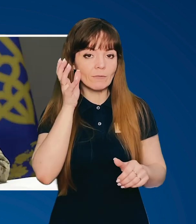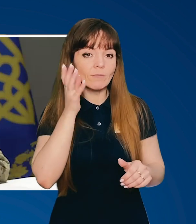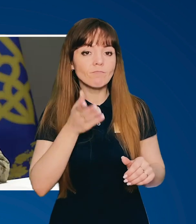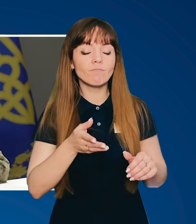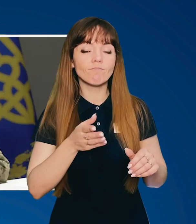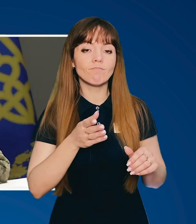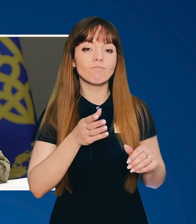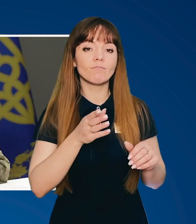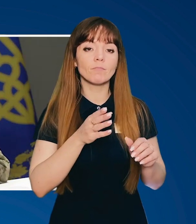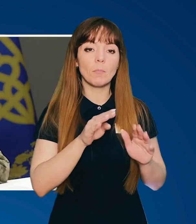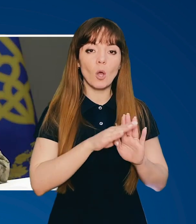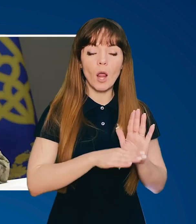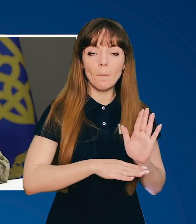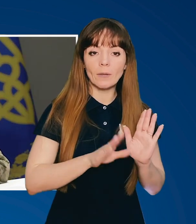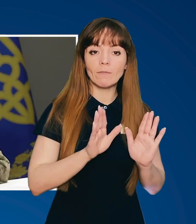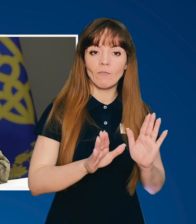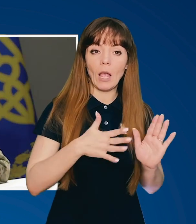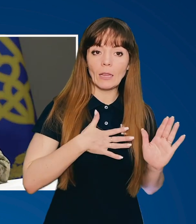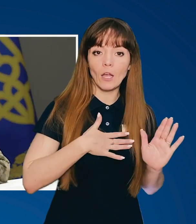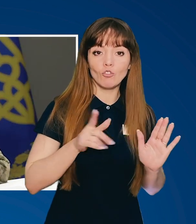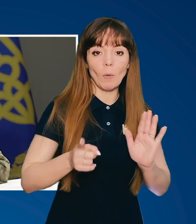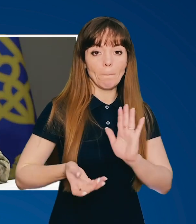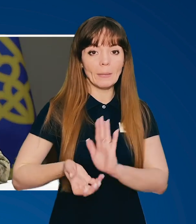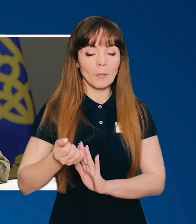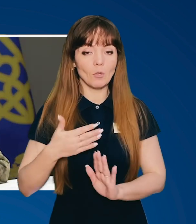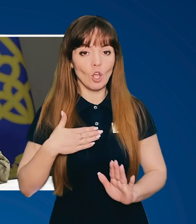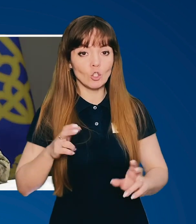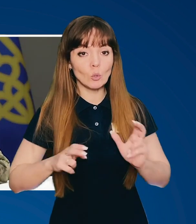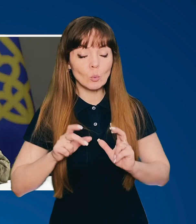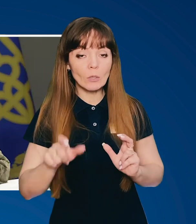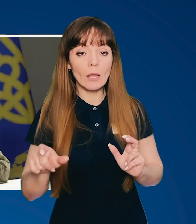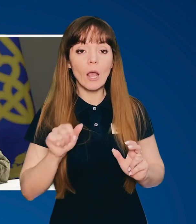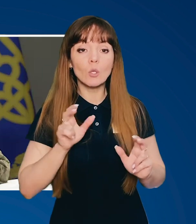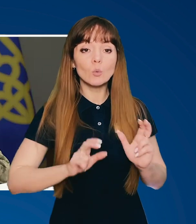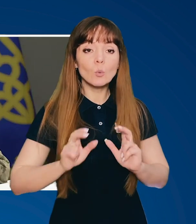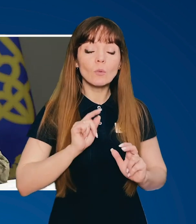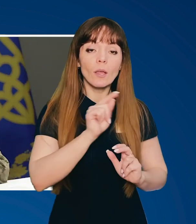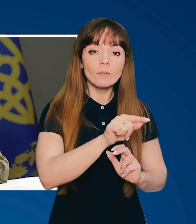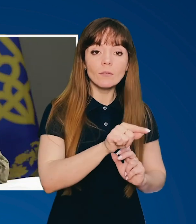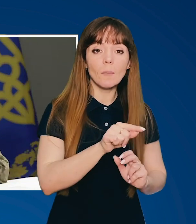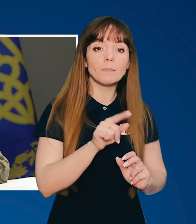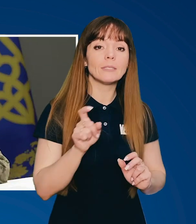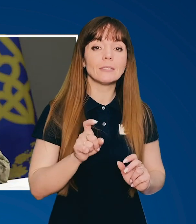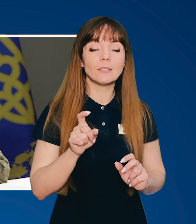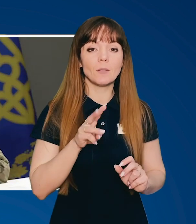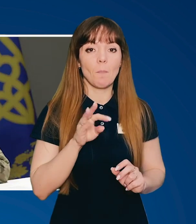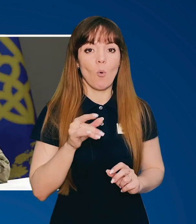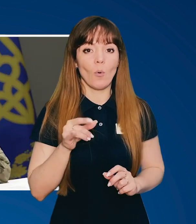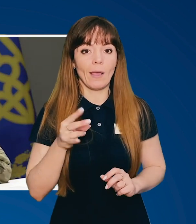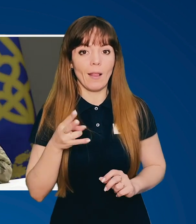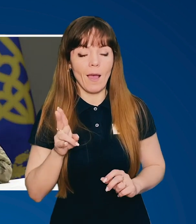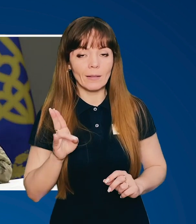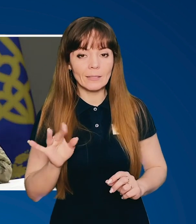в Канаді. Що ви підтримуєте наших студентів, а там наші студенти, як ви сказали, з Могилянки.